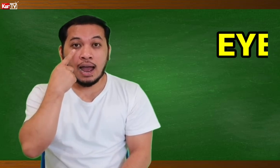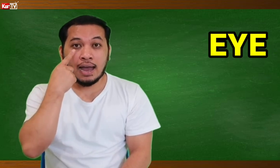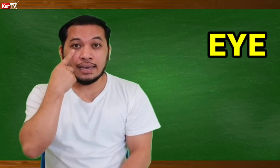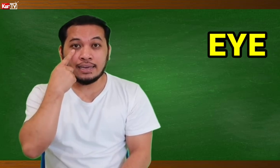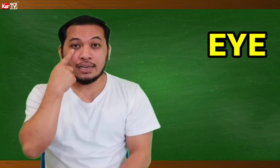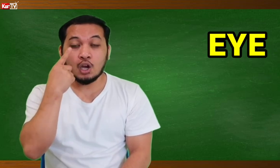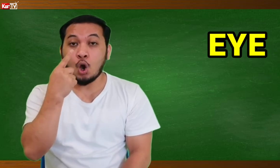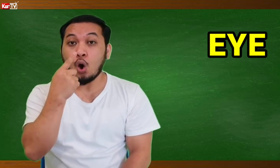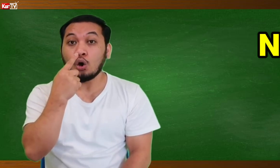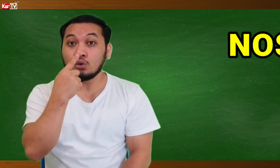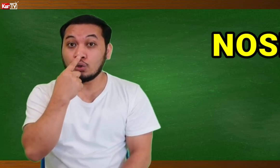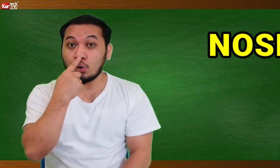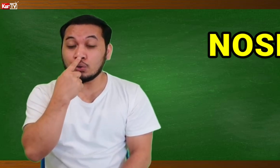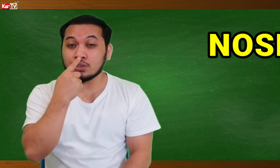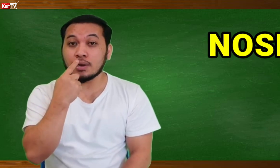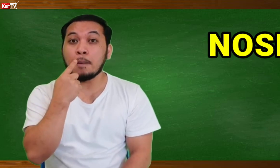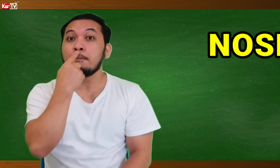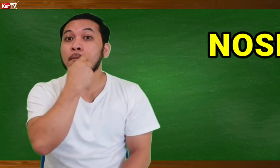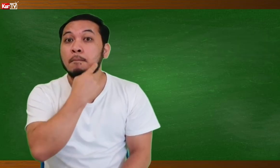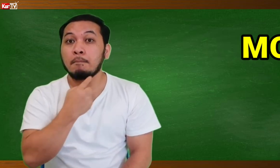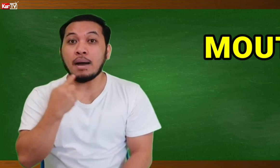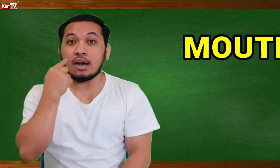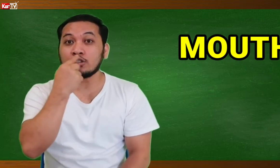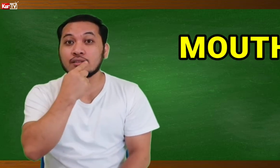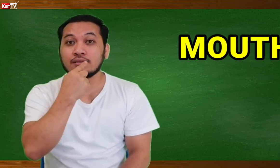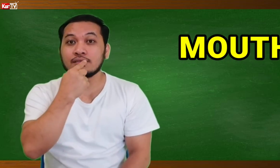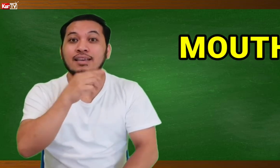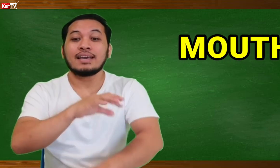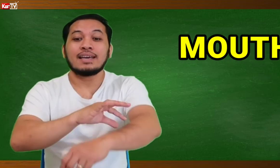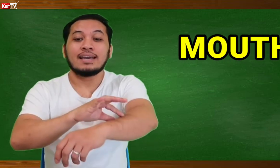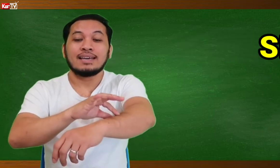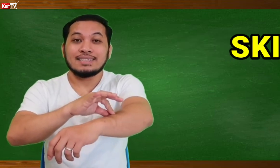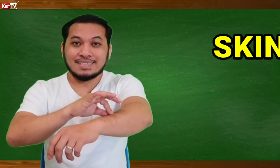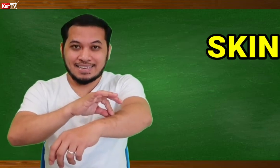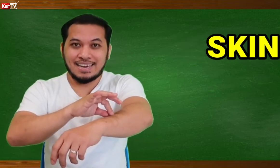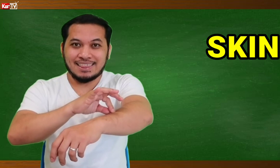EYE, NOSE, MOUTH, AND SKIN.